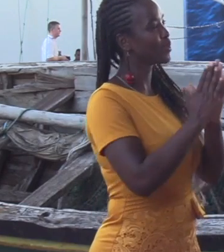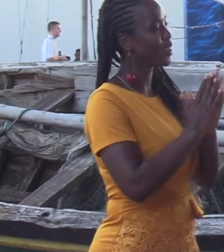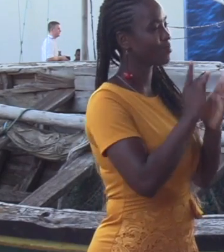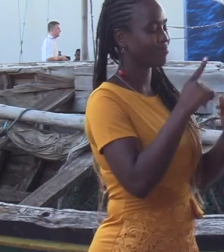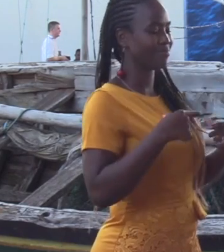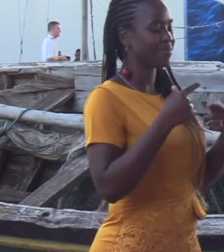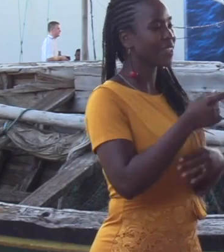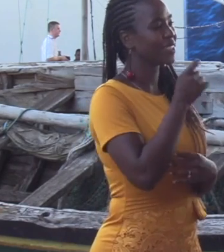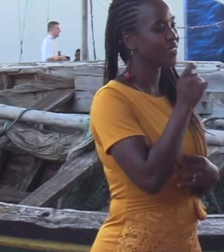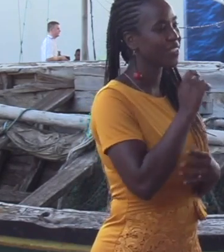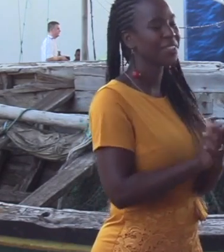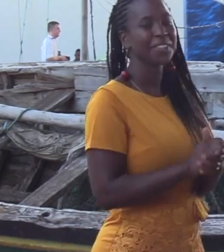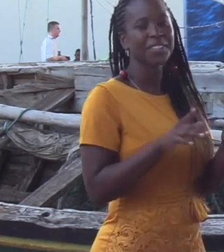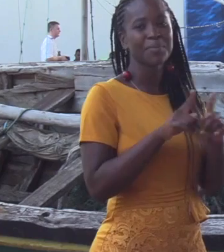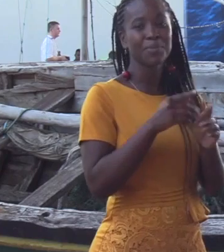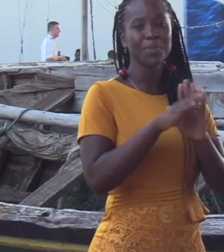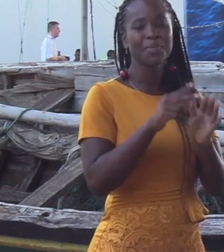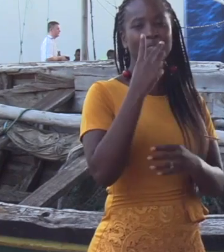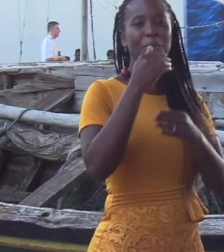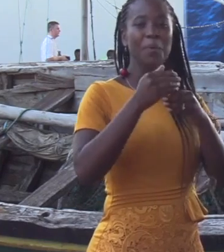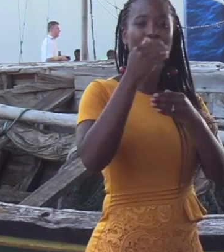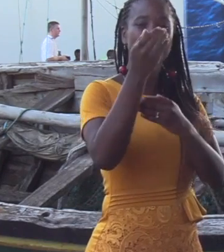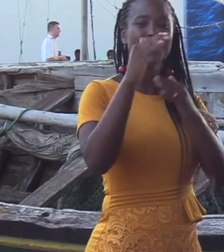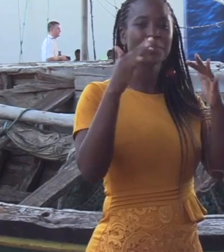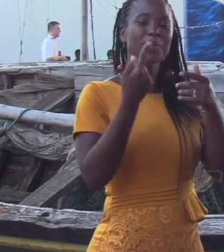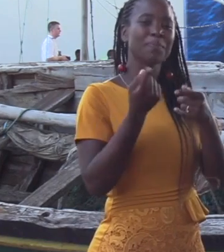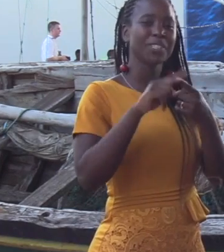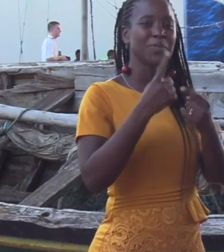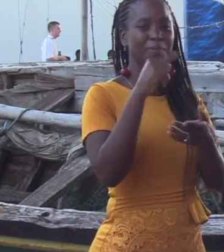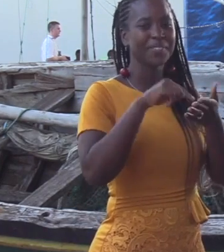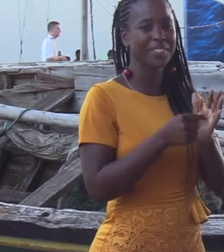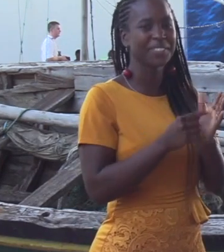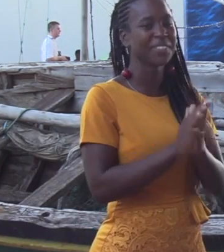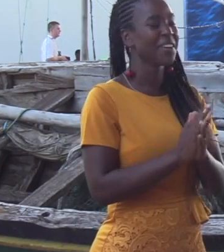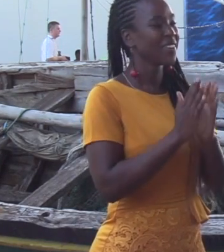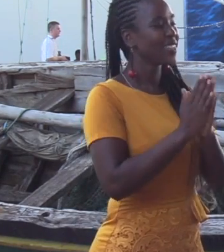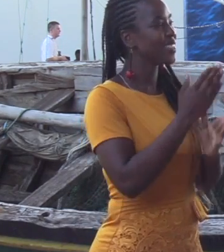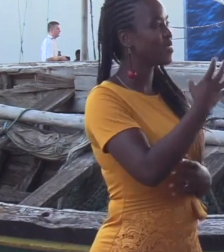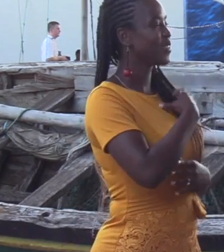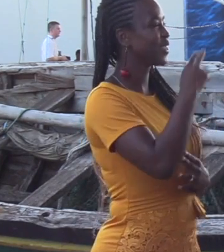Obrigada pela entrevista e agradecer mais uma vez ao telespetador. Obrigada